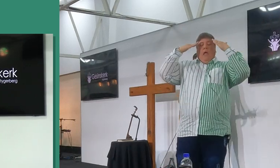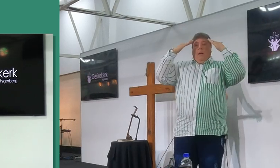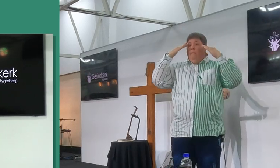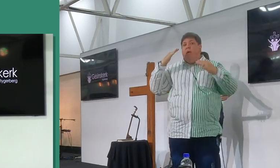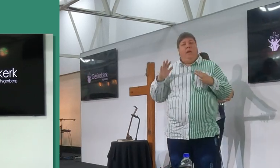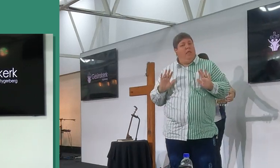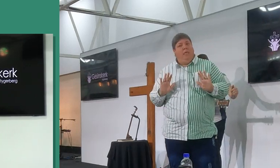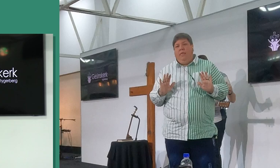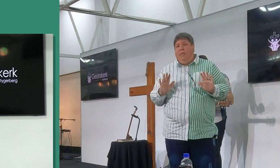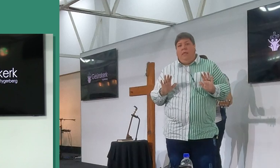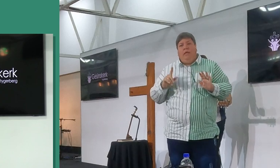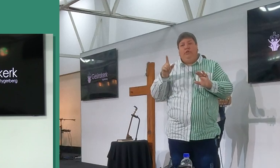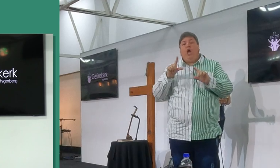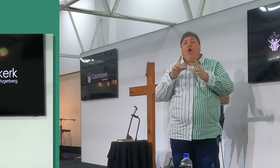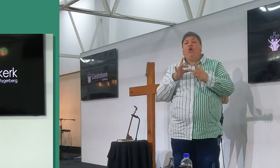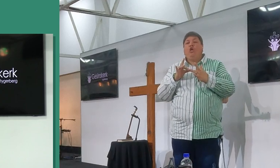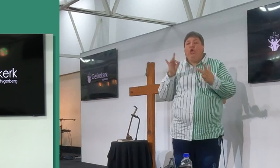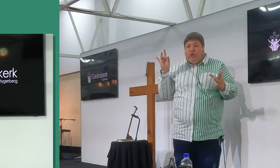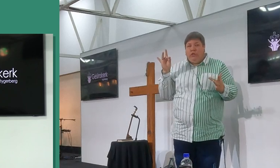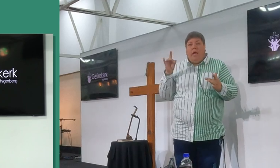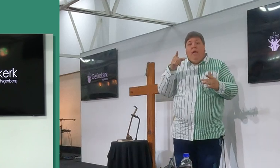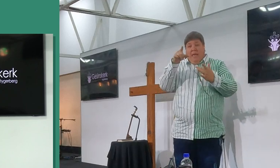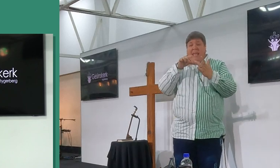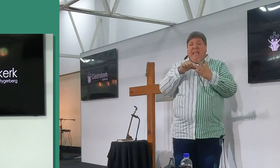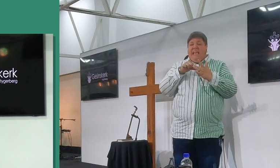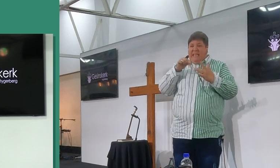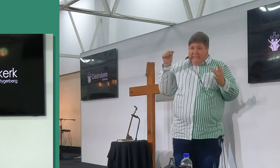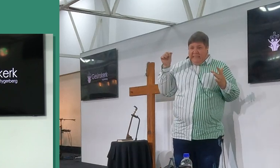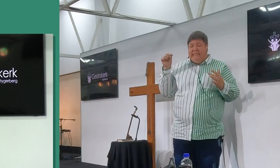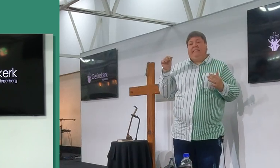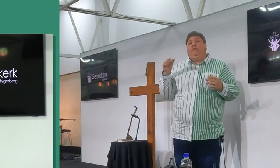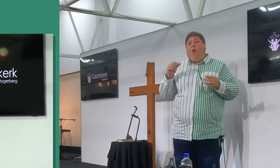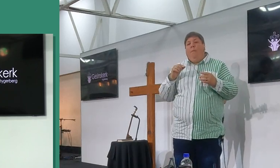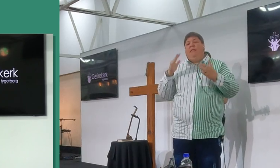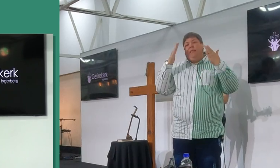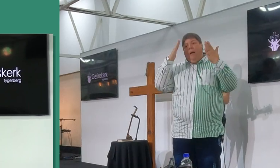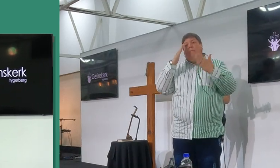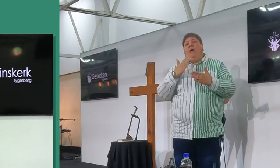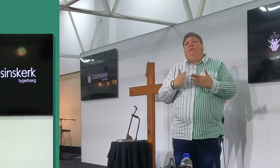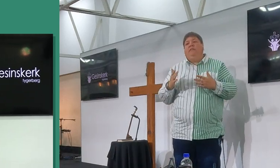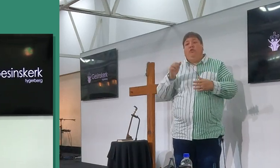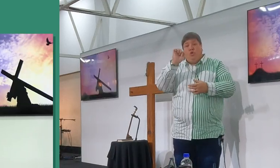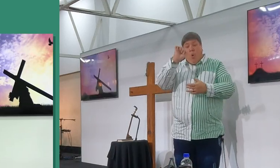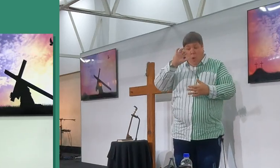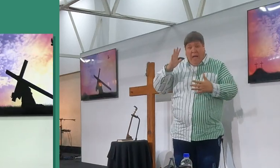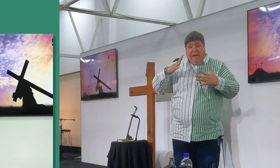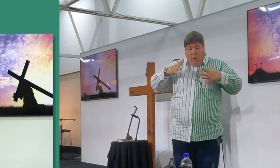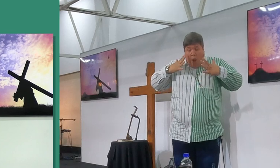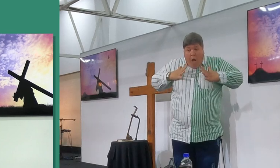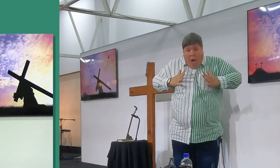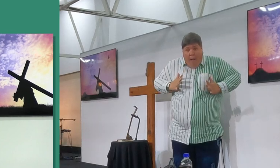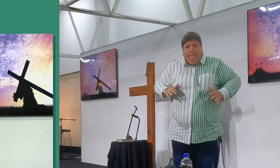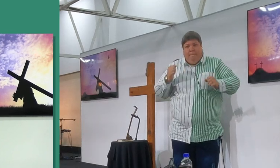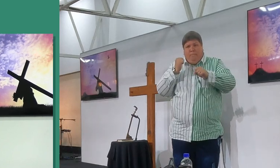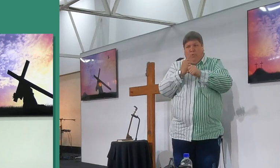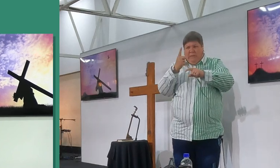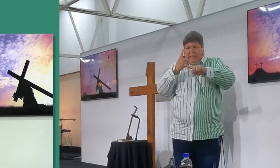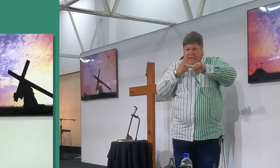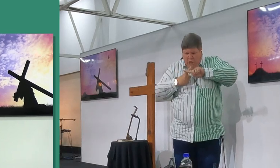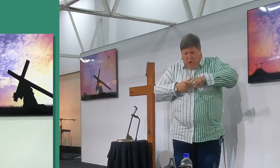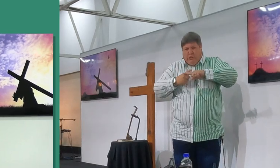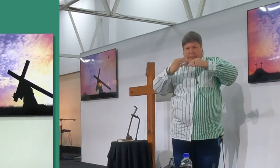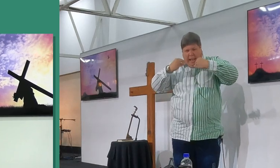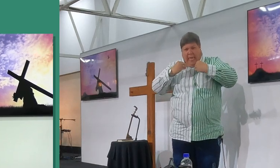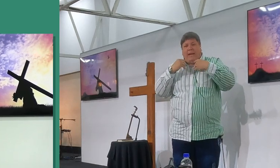maak dit zin vir jy, dit is die kies dit, dit gaan nie spontaan kom nie, dit is iets wat ek die vlees mee moet krysig, en sê, dit is wat die heren vir my